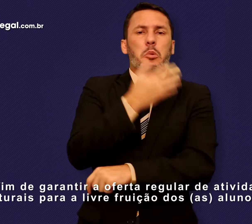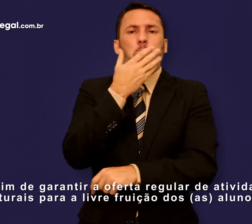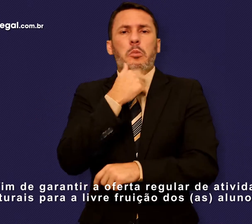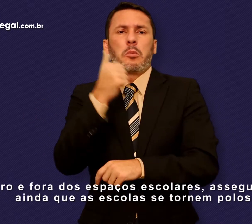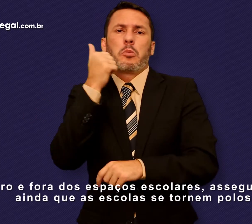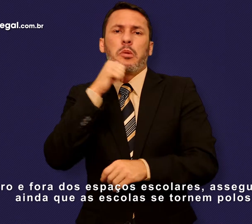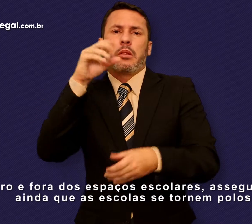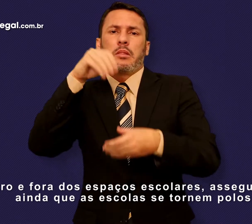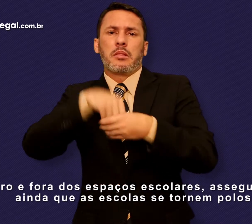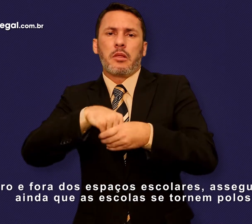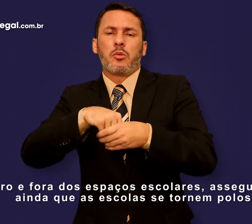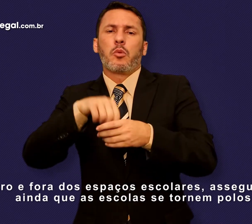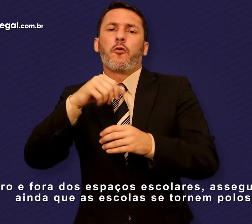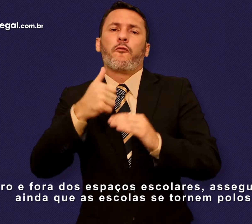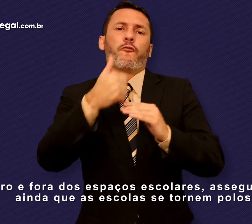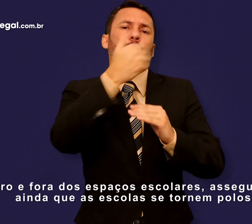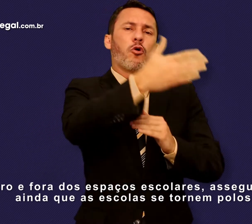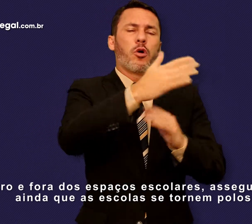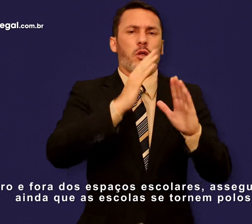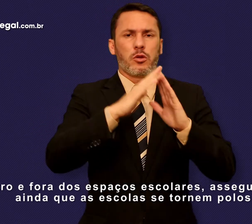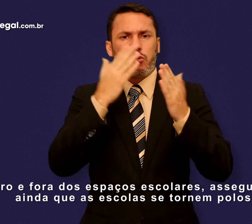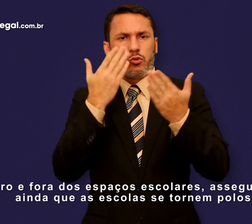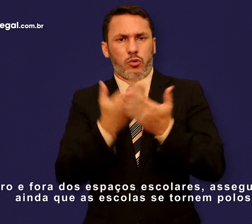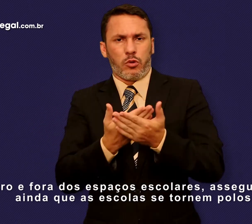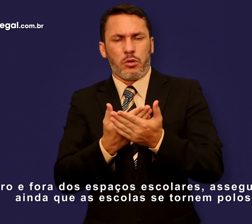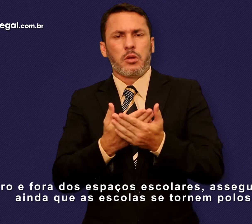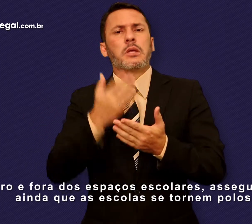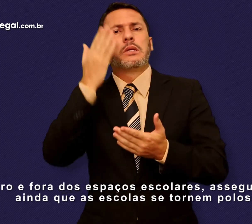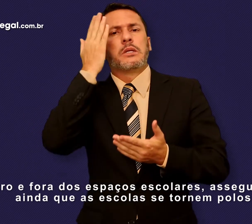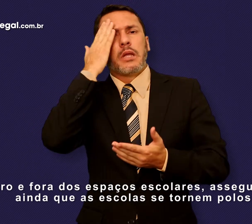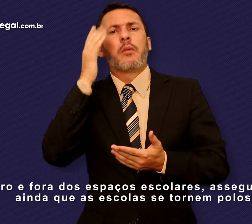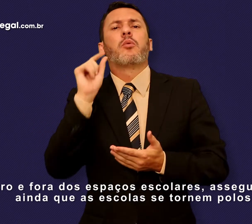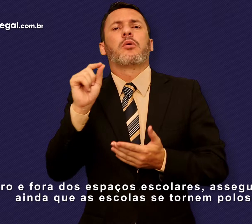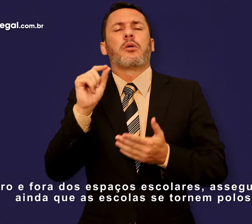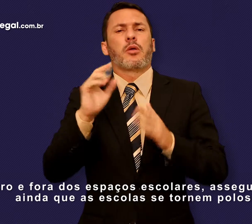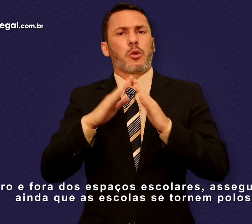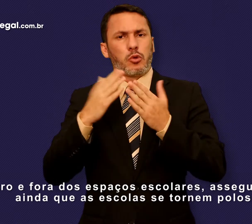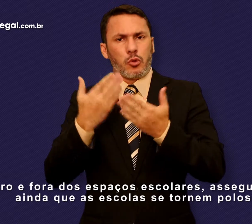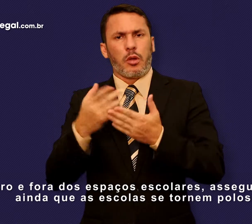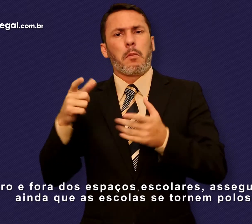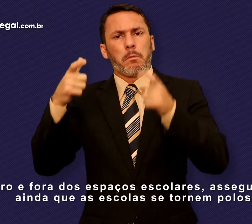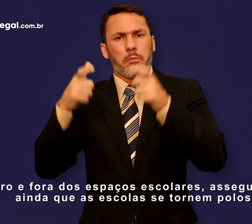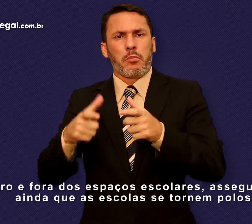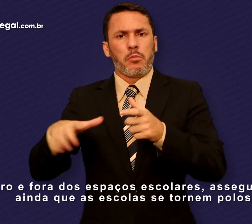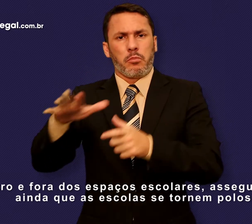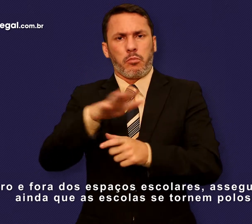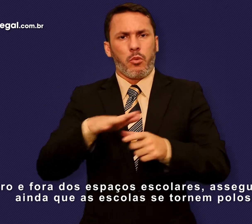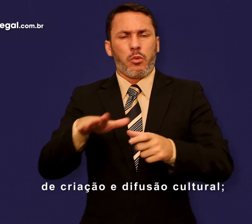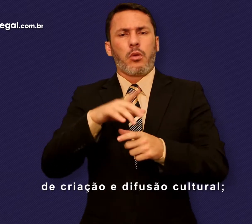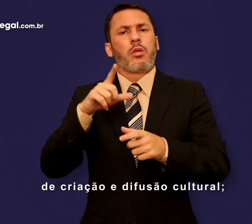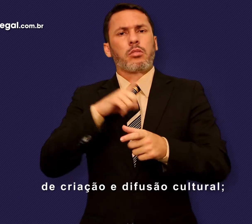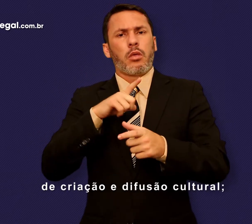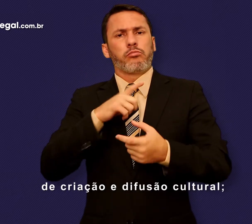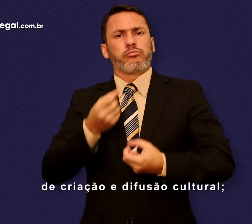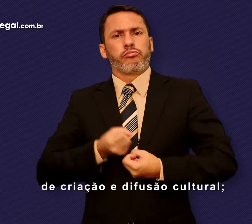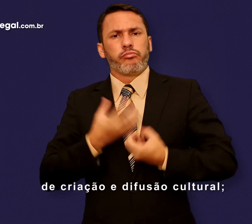alunas dentro e fora dos espaços escolares, assegurando ainda que as escolas se tornem polos de criação e